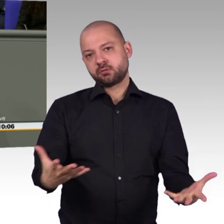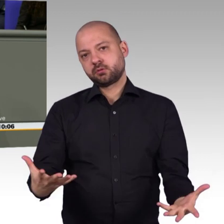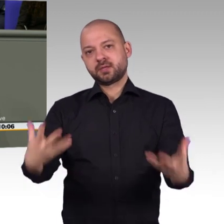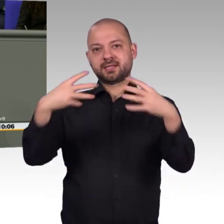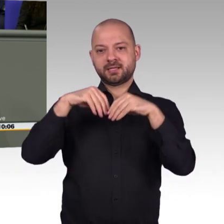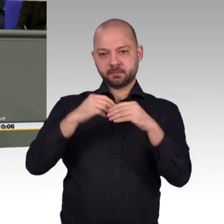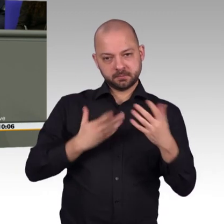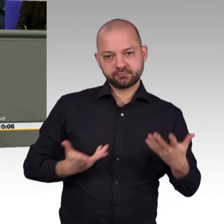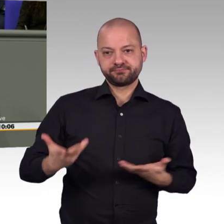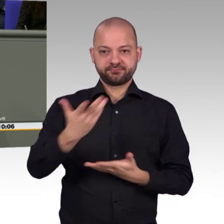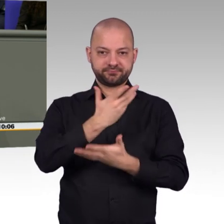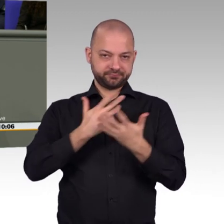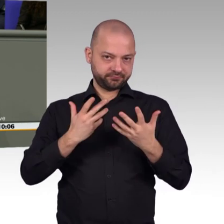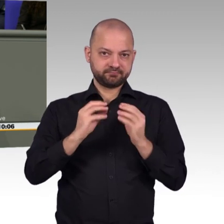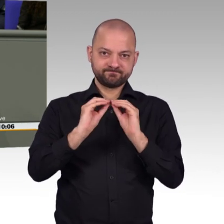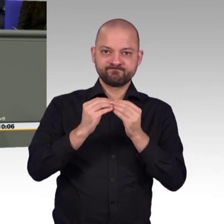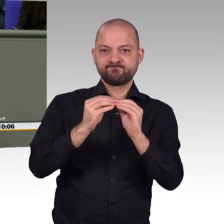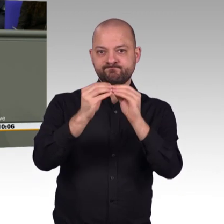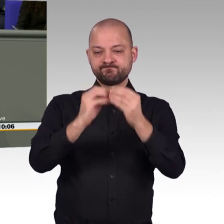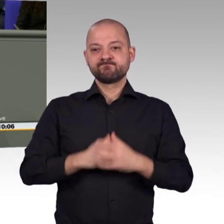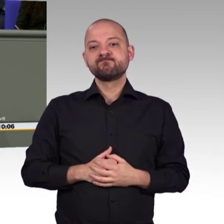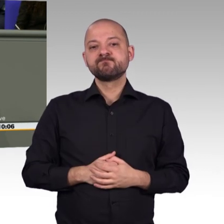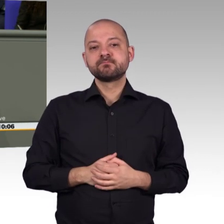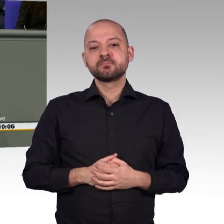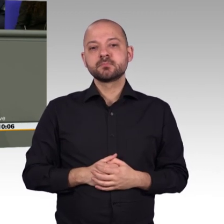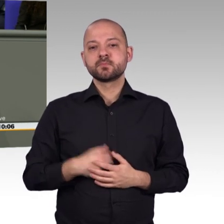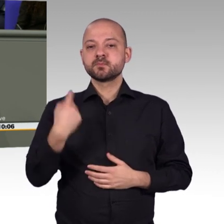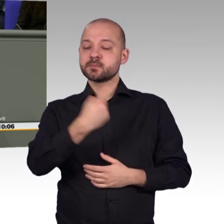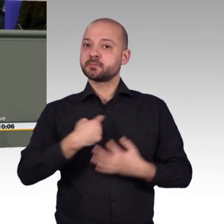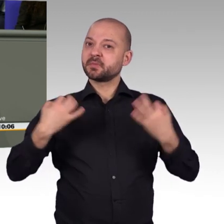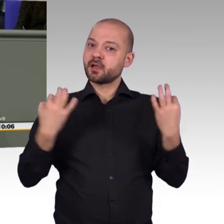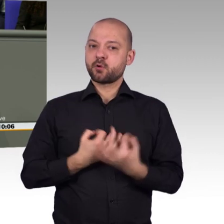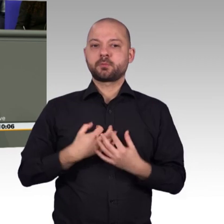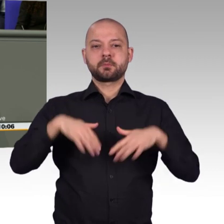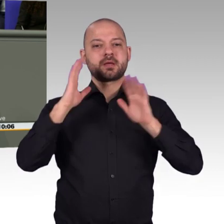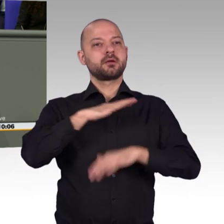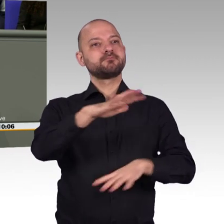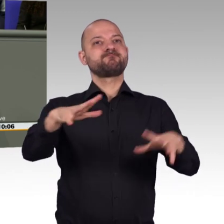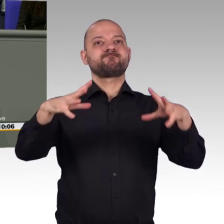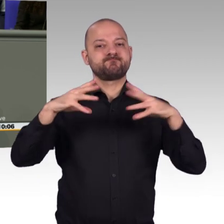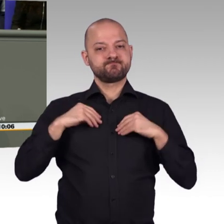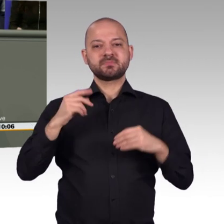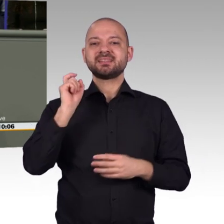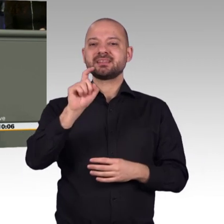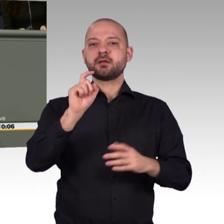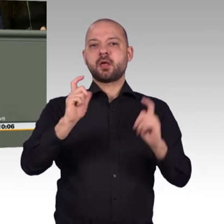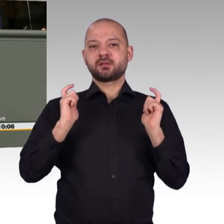daher hat es Doro Baer, glaube ich, richtig betont. Digitalisierung ist kein Selbstzweck. Sie ist vielmehr ein Mittel zum Zweck. Und sie hilft uns, Probleme zu lösen.